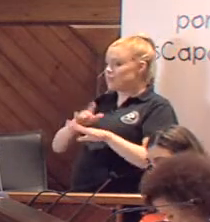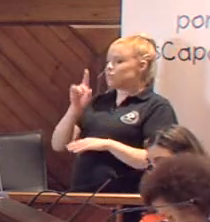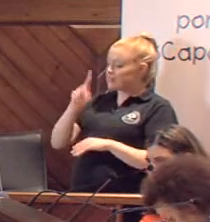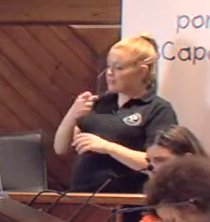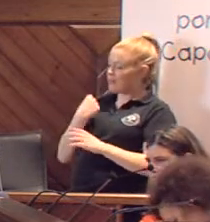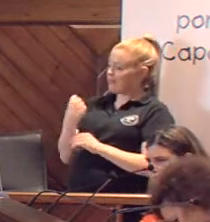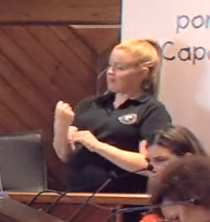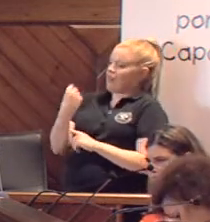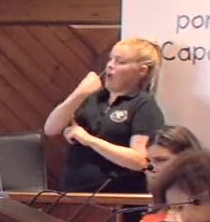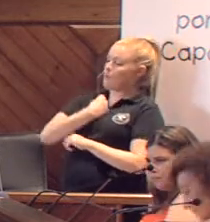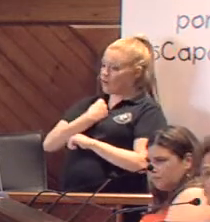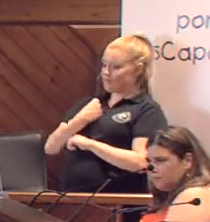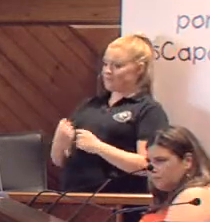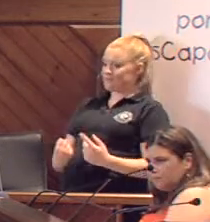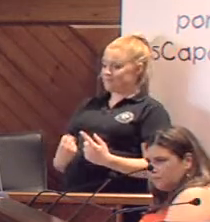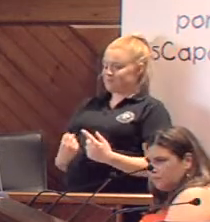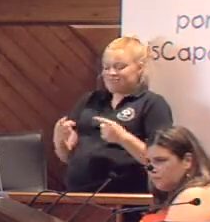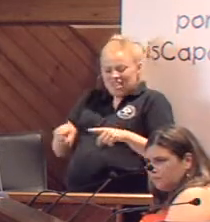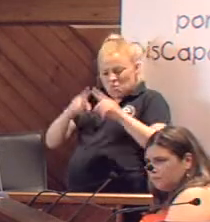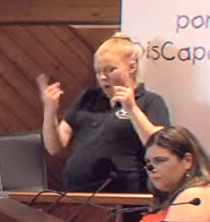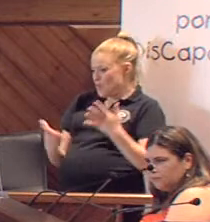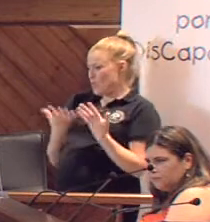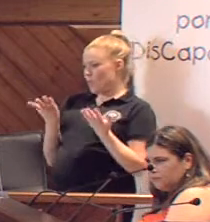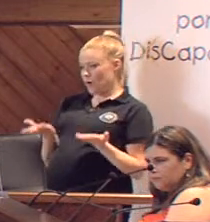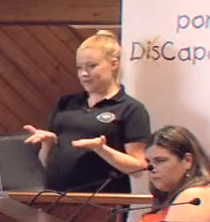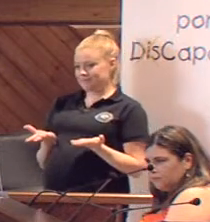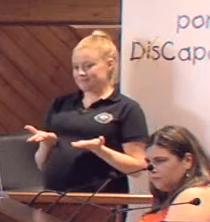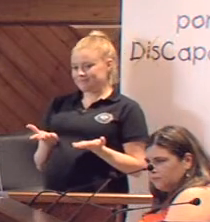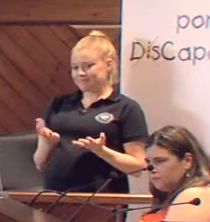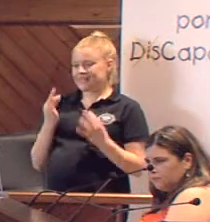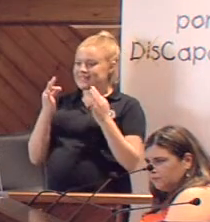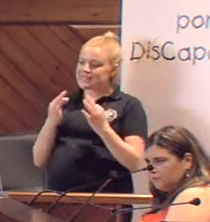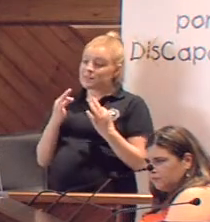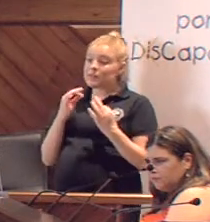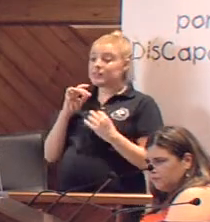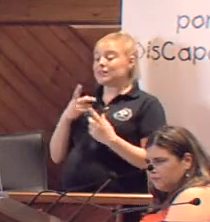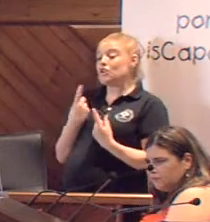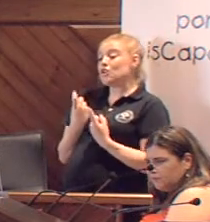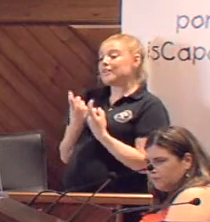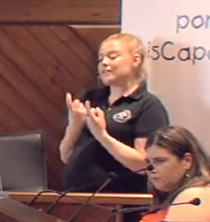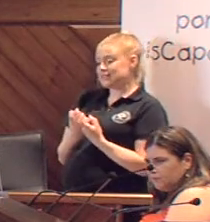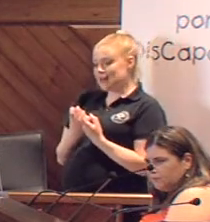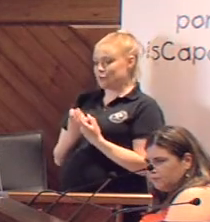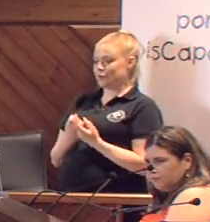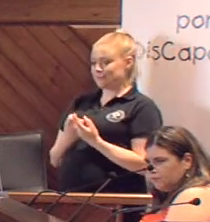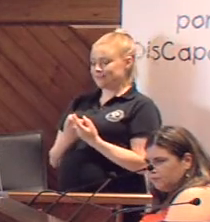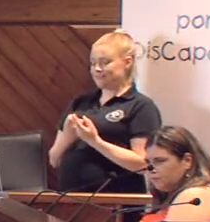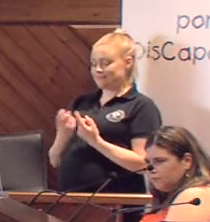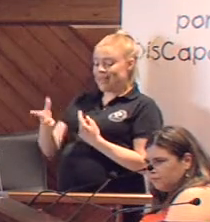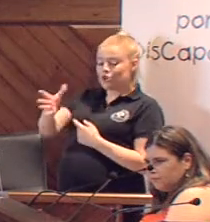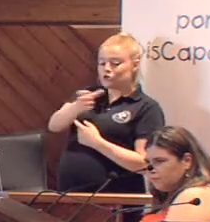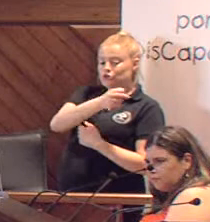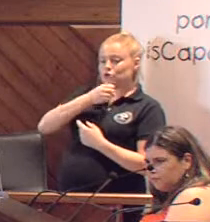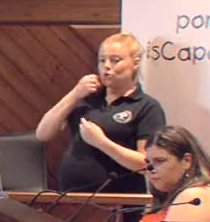presten apoyo, sean los que sean, siempre que sean los que necesitamos. Que entre todos